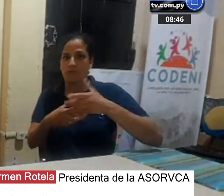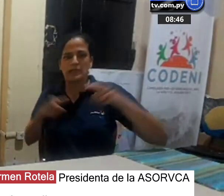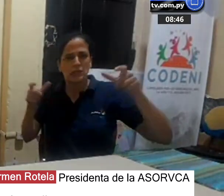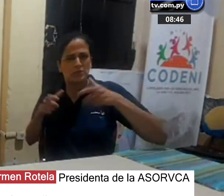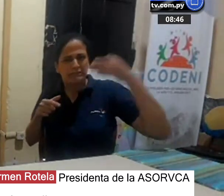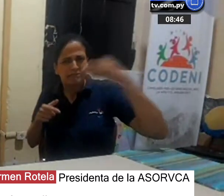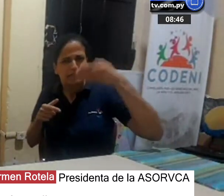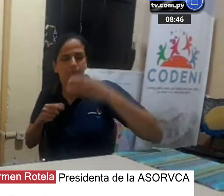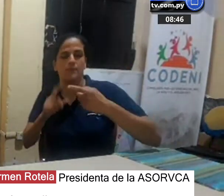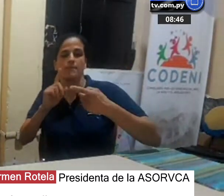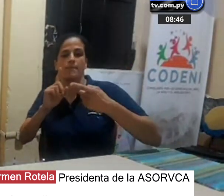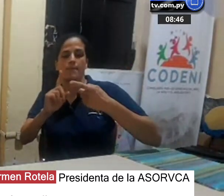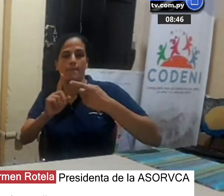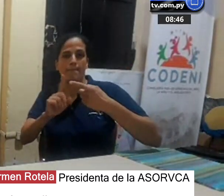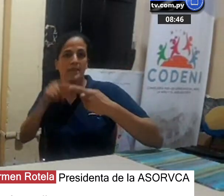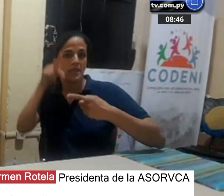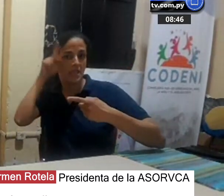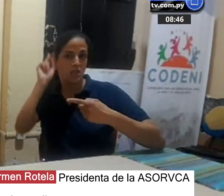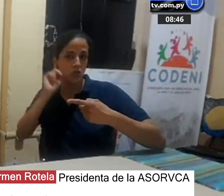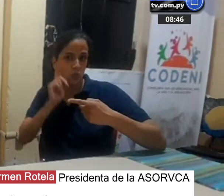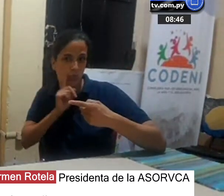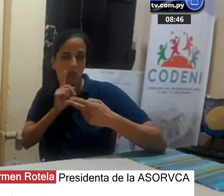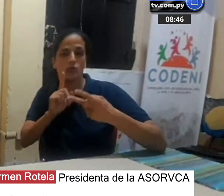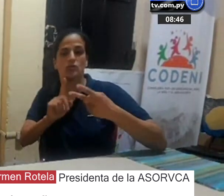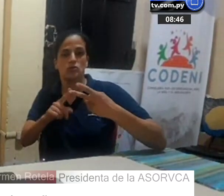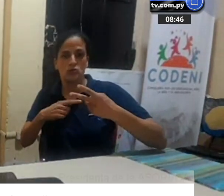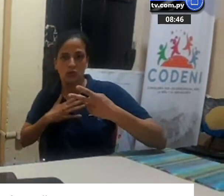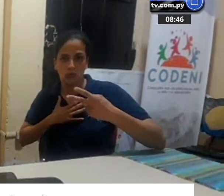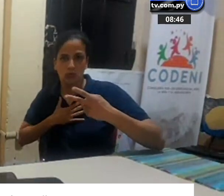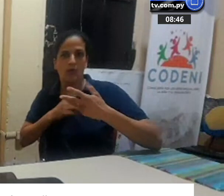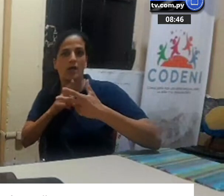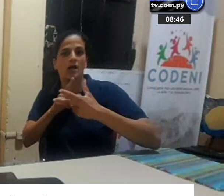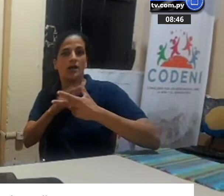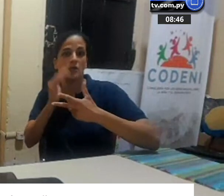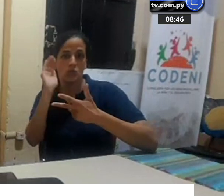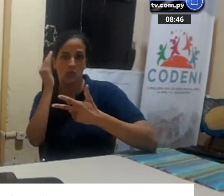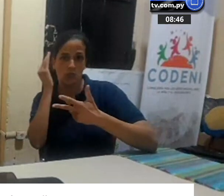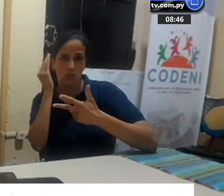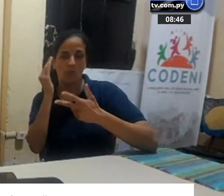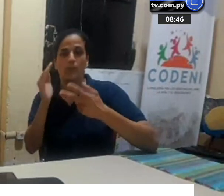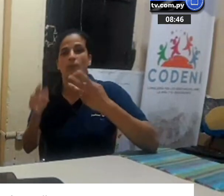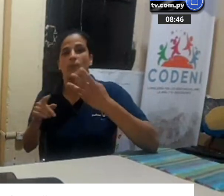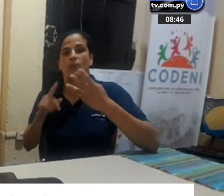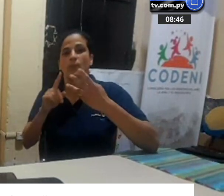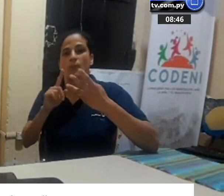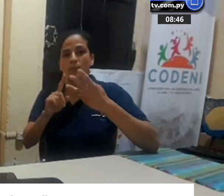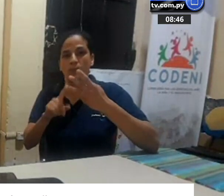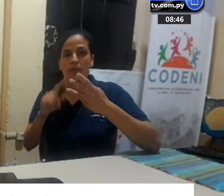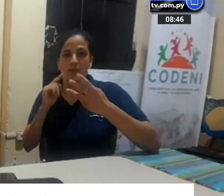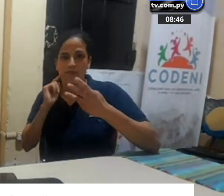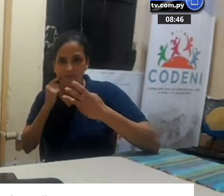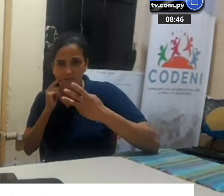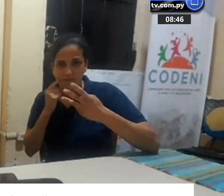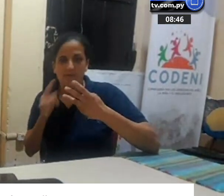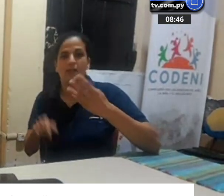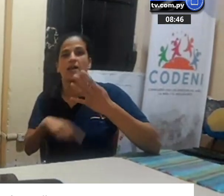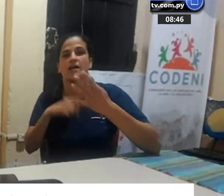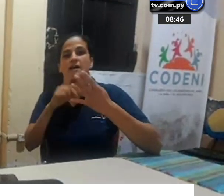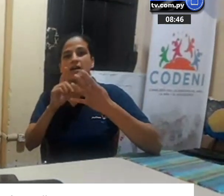Los miembros son personas específicas, están nombrando los